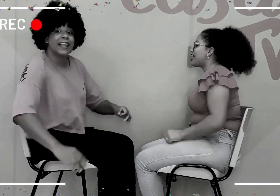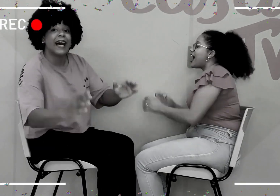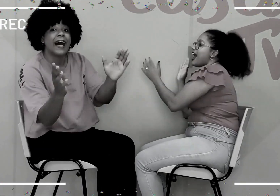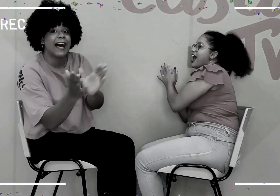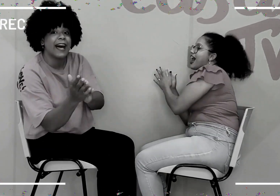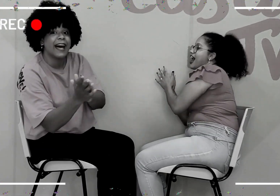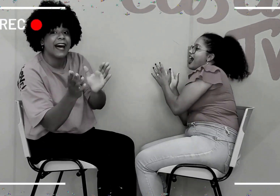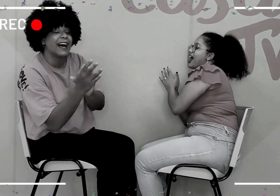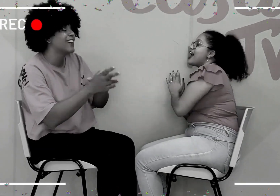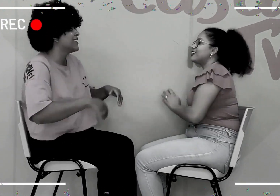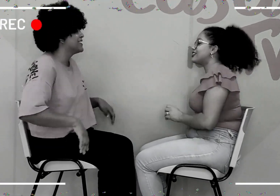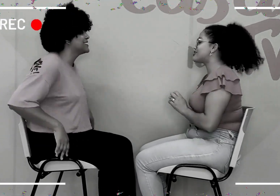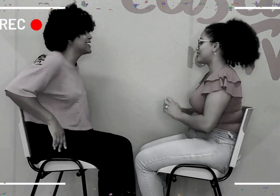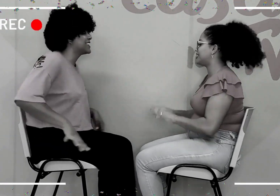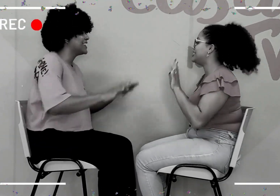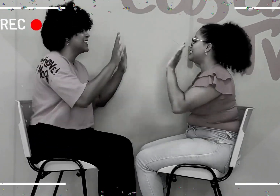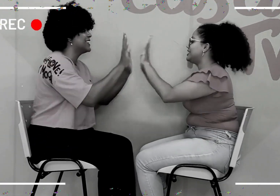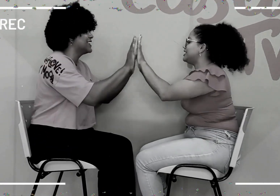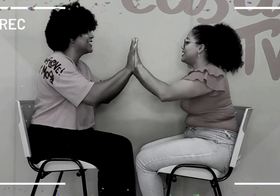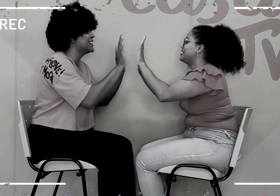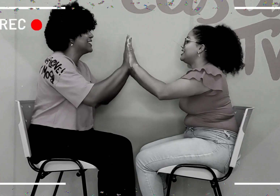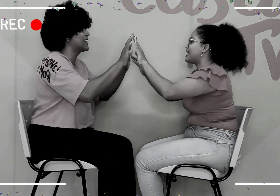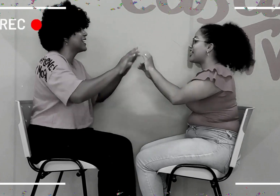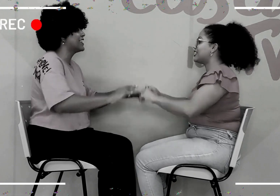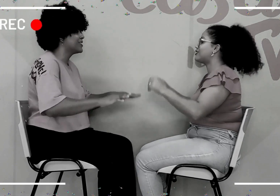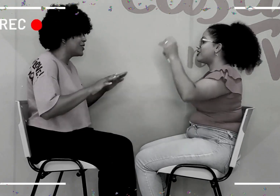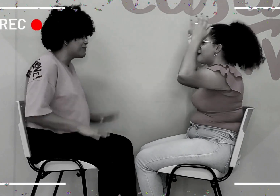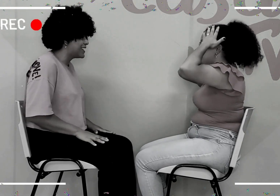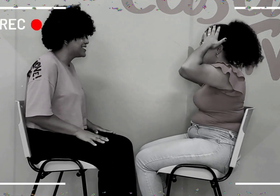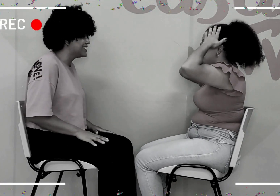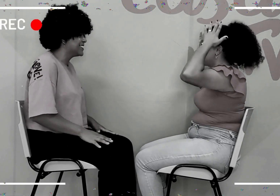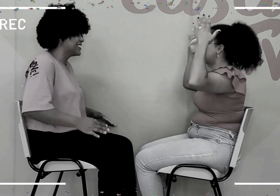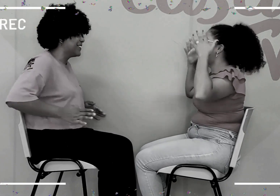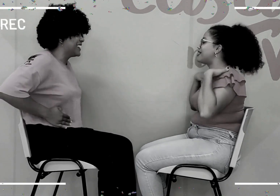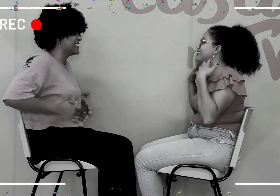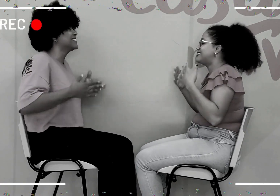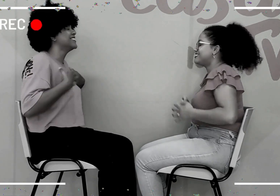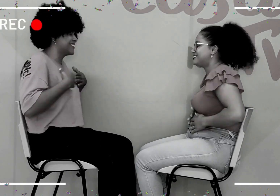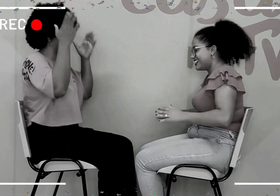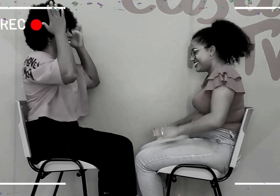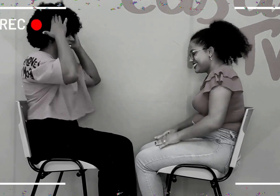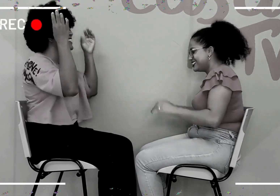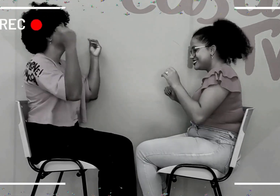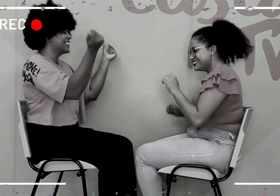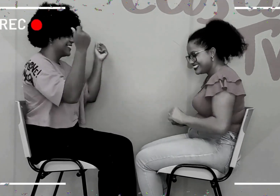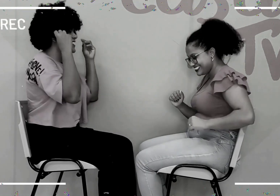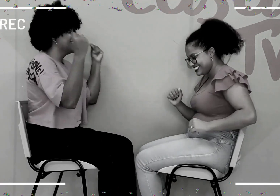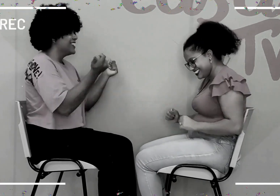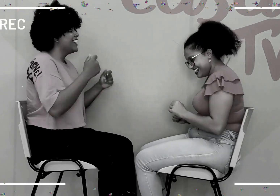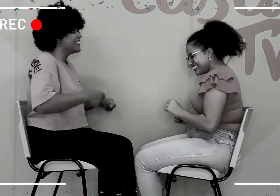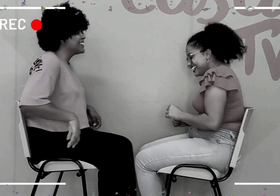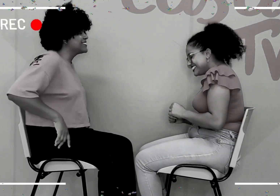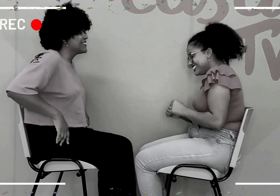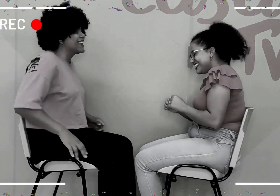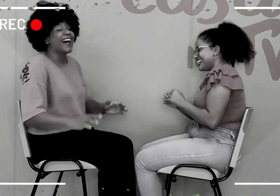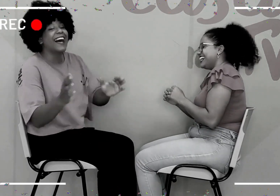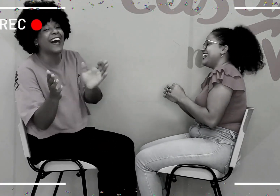Eu danço lá, eu danço aqui Caqui, tomate, o tomate, o caqui Eu danço lá